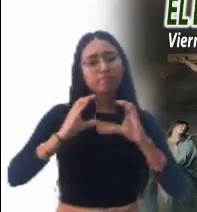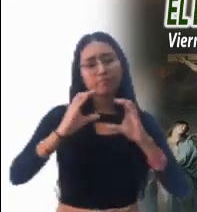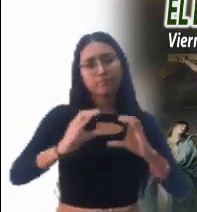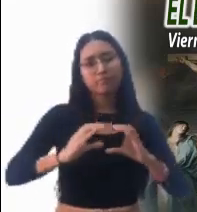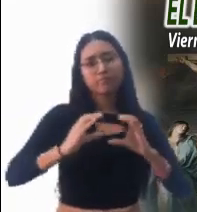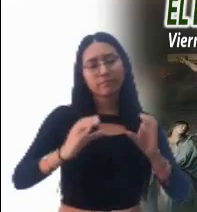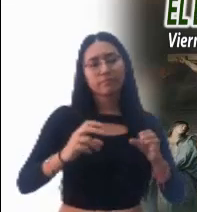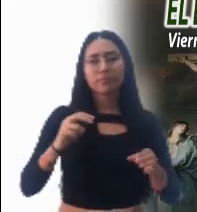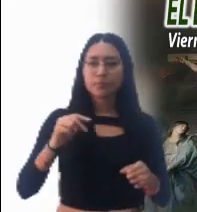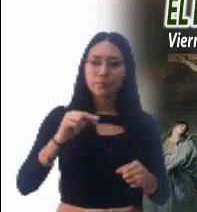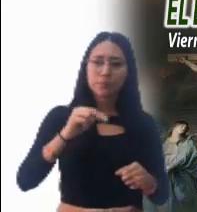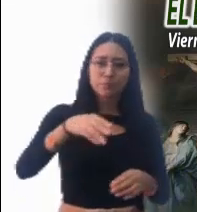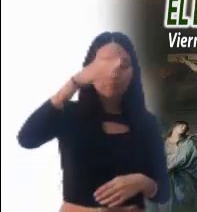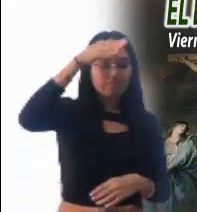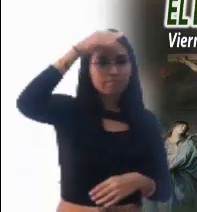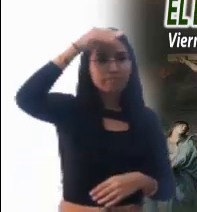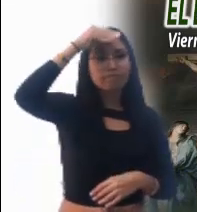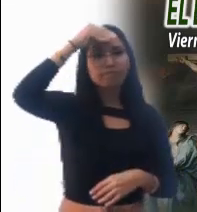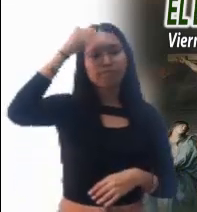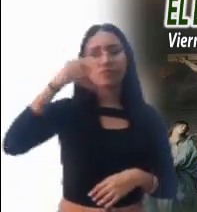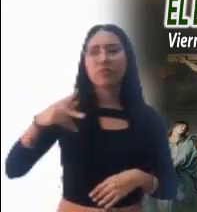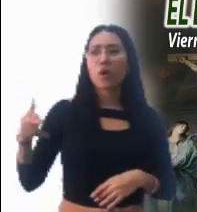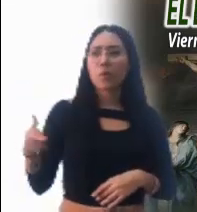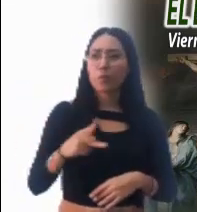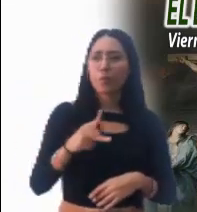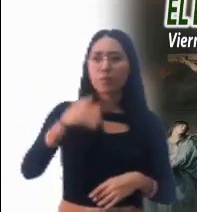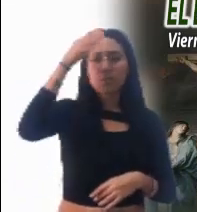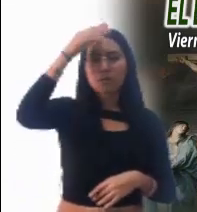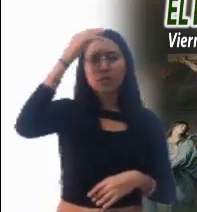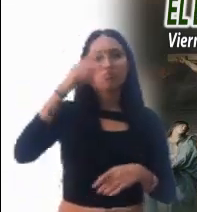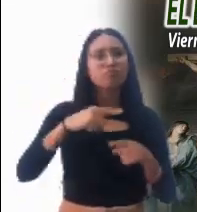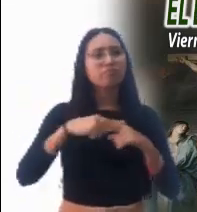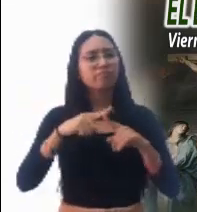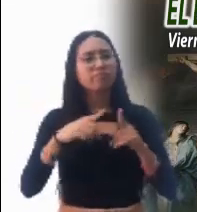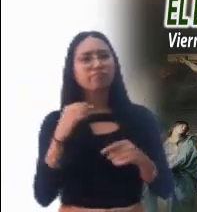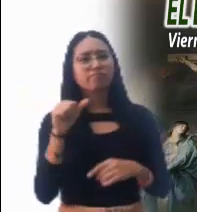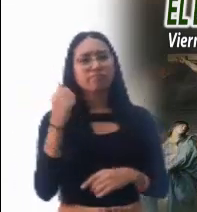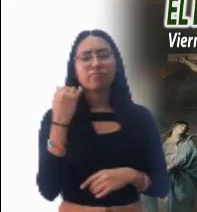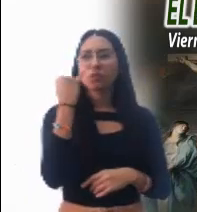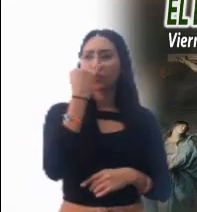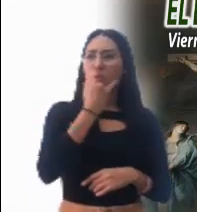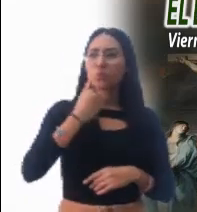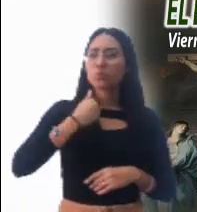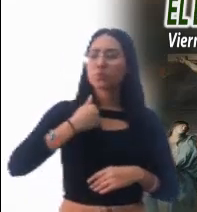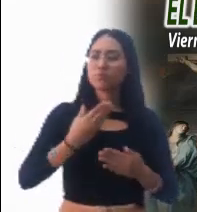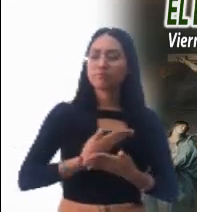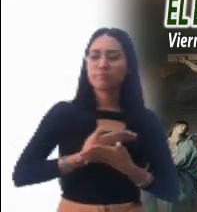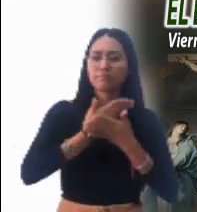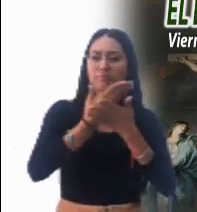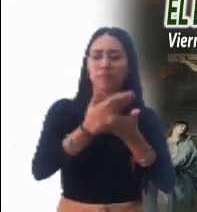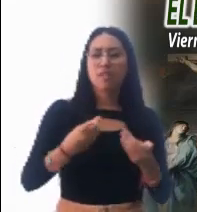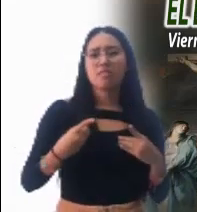vida te llevó por tierras extrañas, en medio de otros pueblos y otras lenguas, ponemos en tus manos